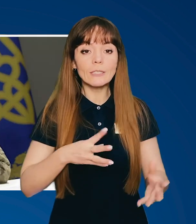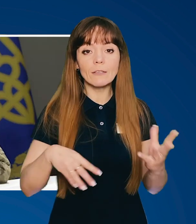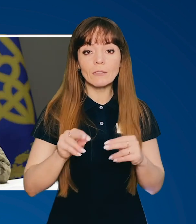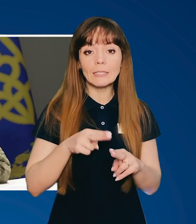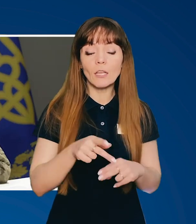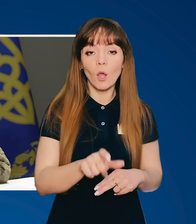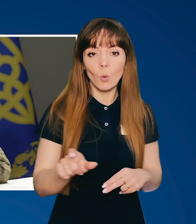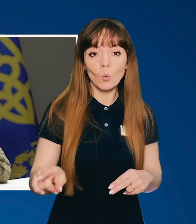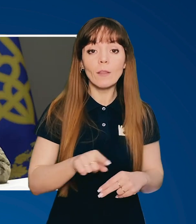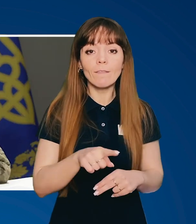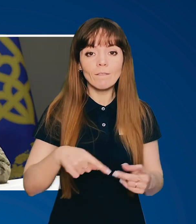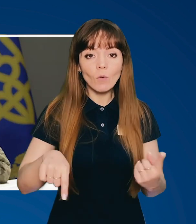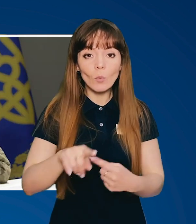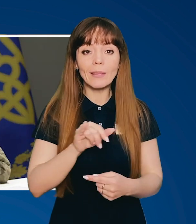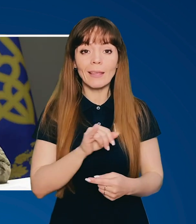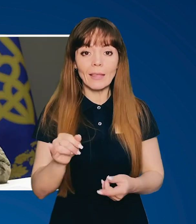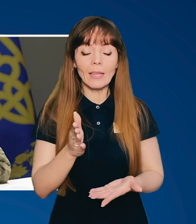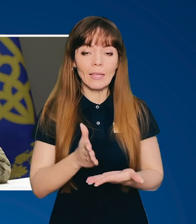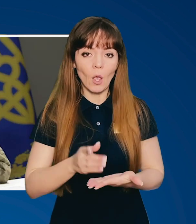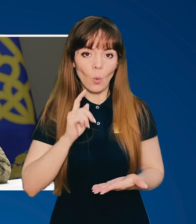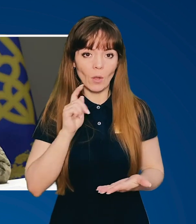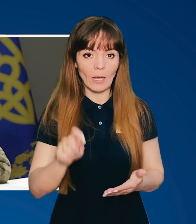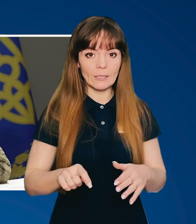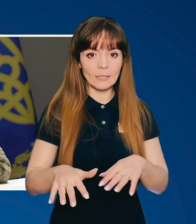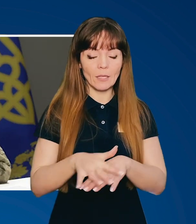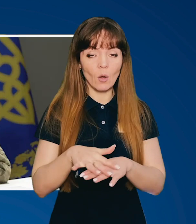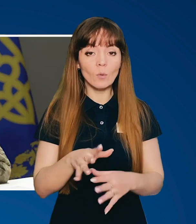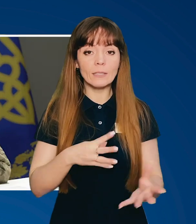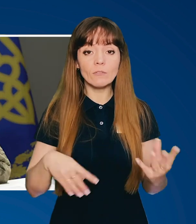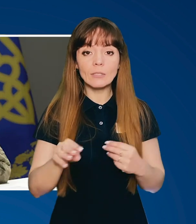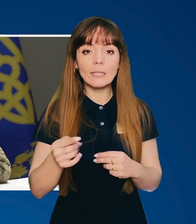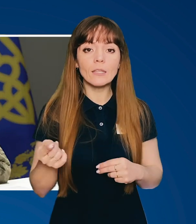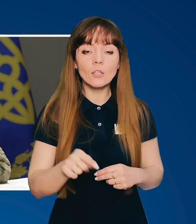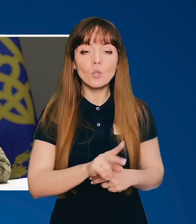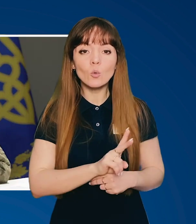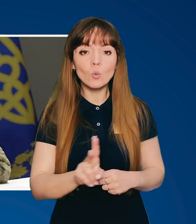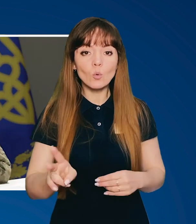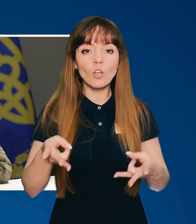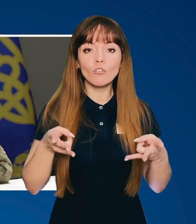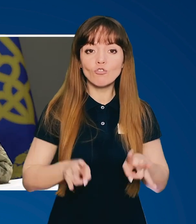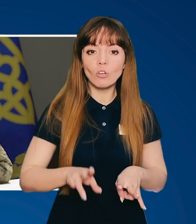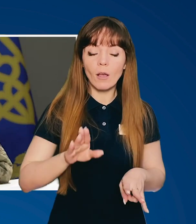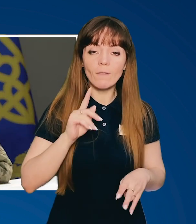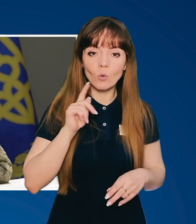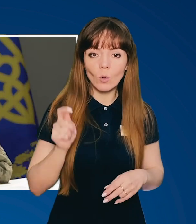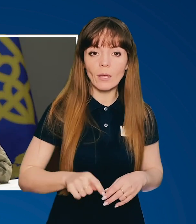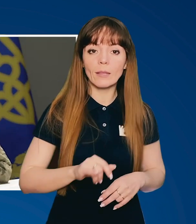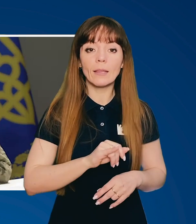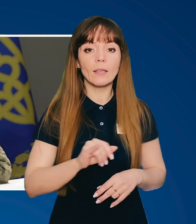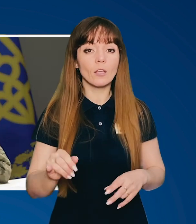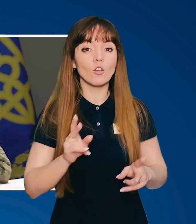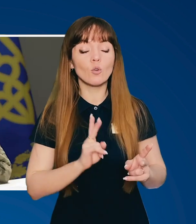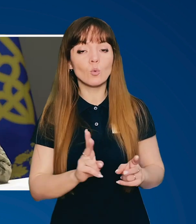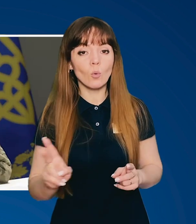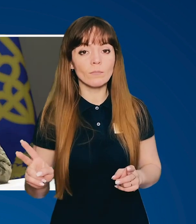ці люди, вони і є український народ. Всі ті, хто залишалися в Україні і хто